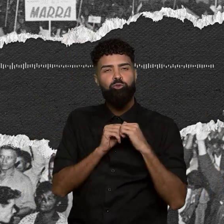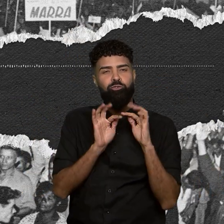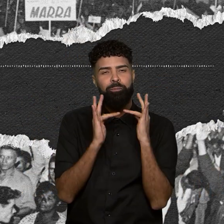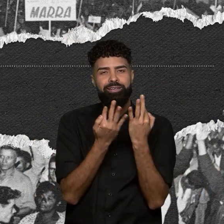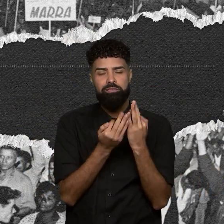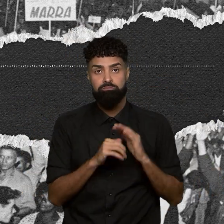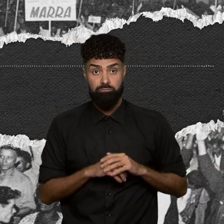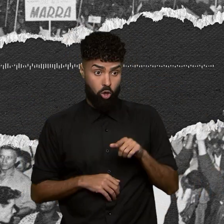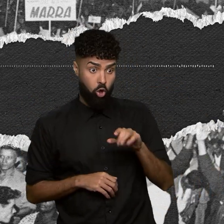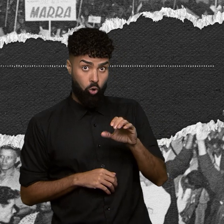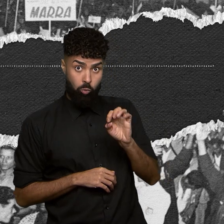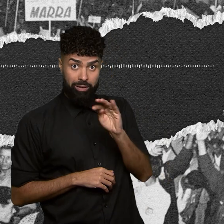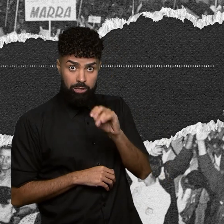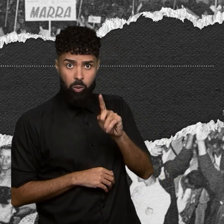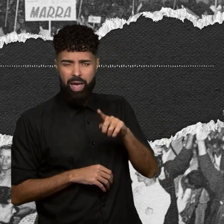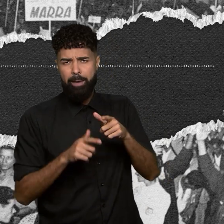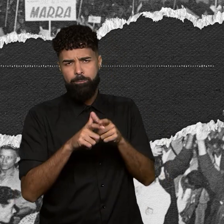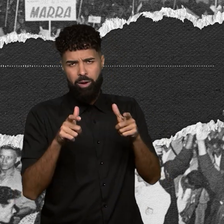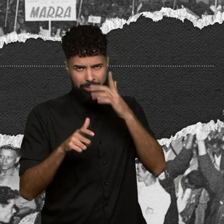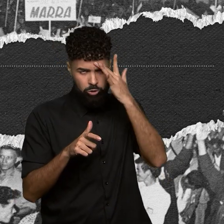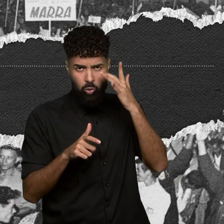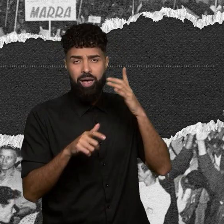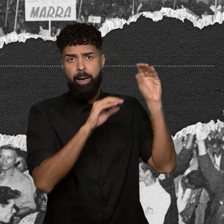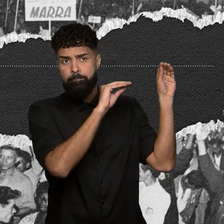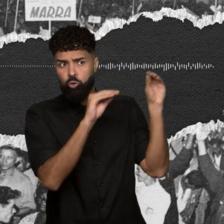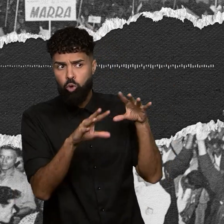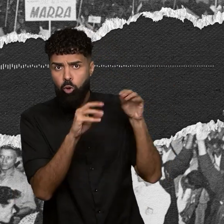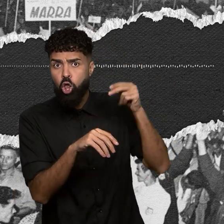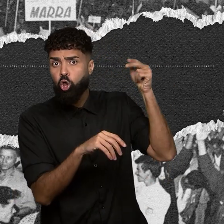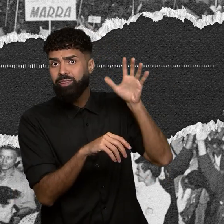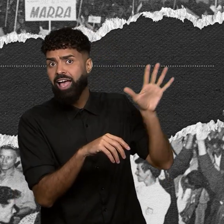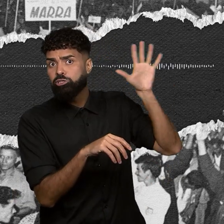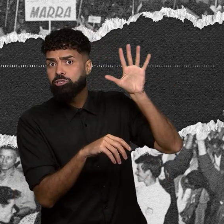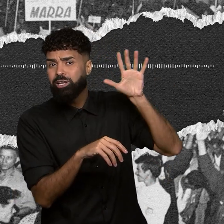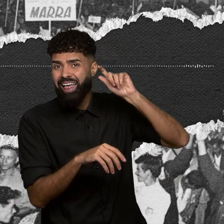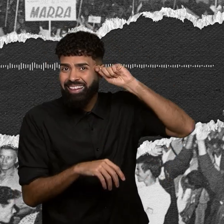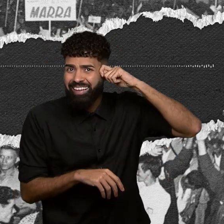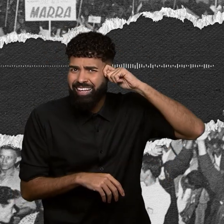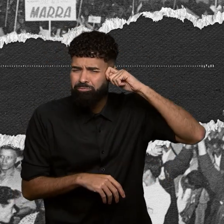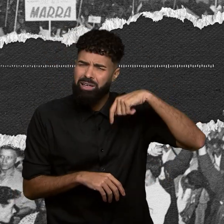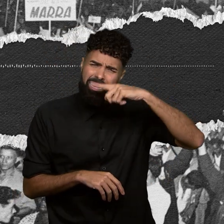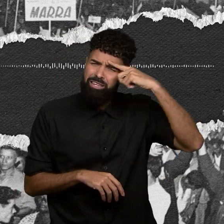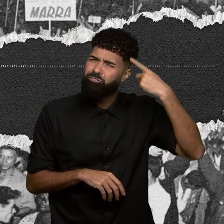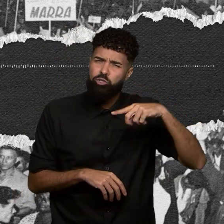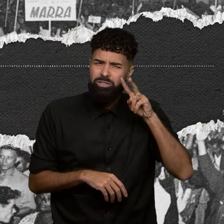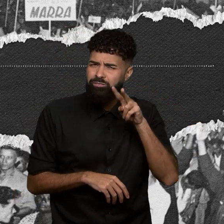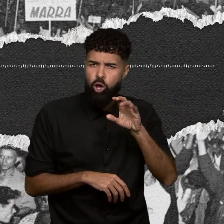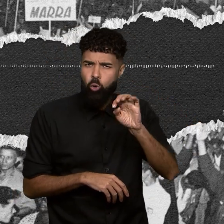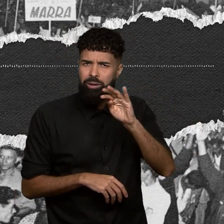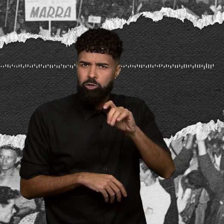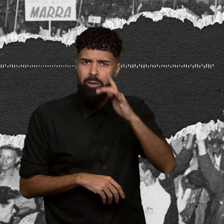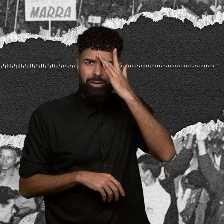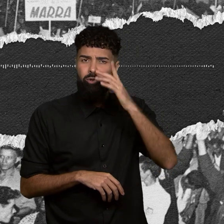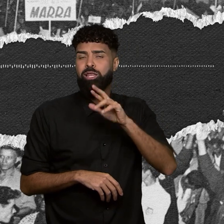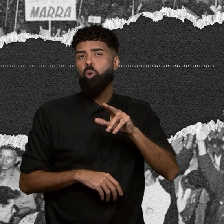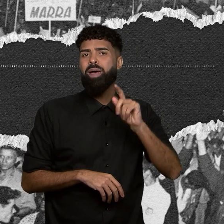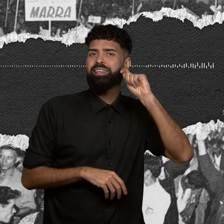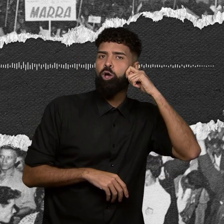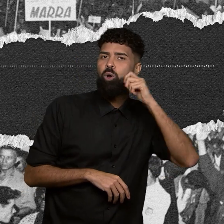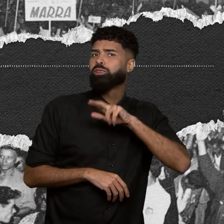majoritariamente nordestina e negra. É muito difícil você encontrar em Cubatão alguém que não seja ou negro ou nordestino, ou as duas